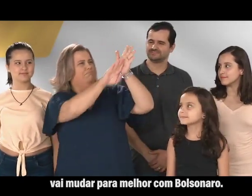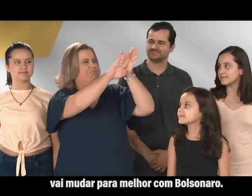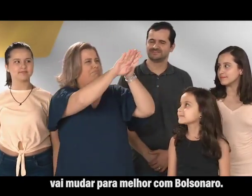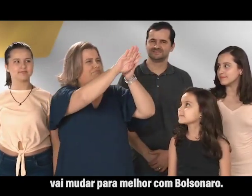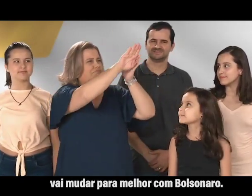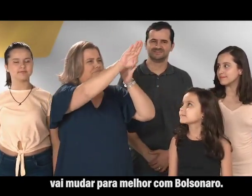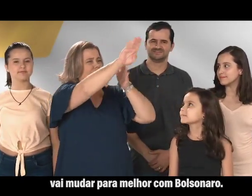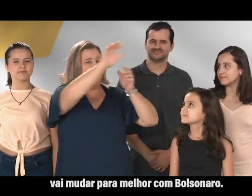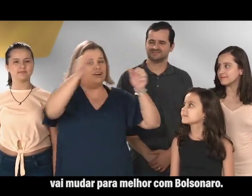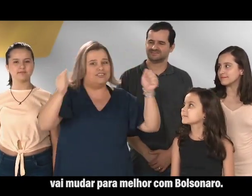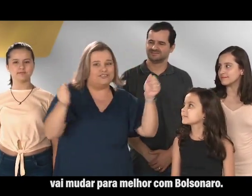com o Bolsonaro.